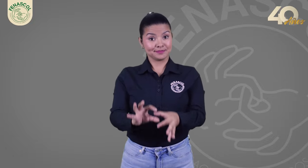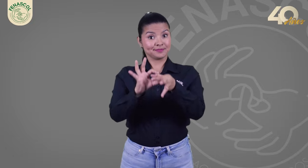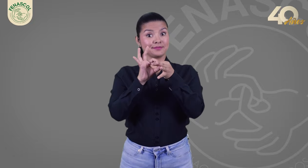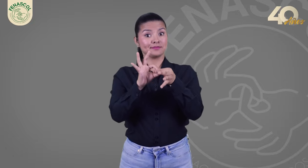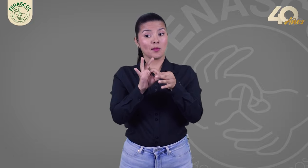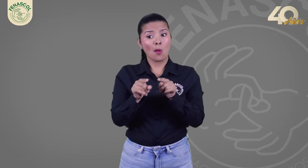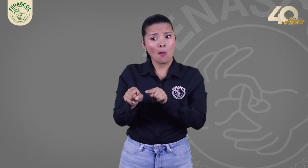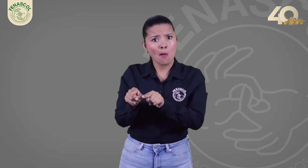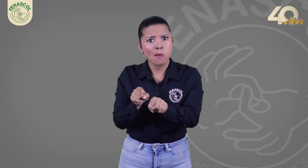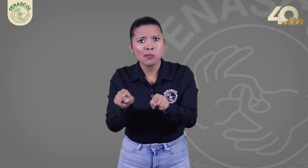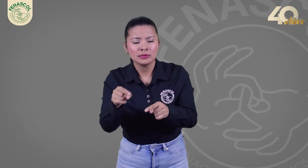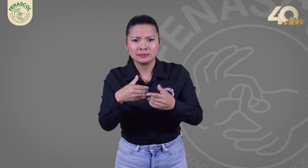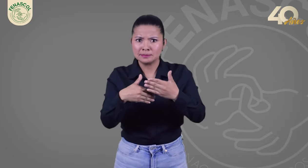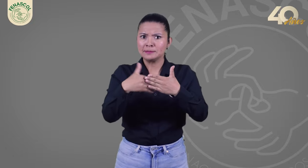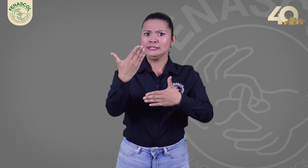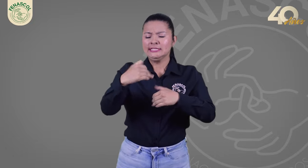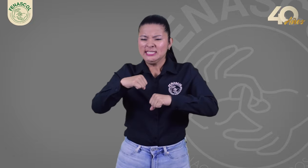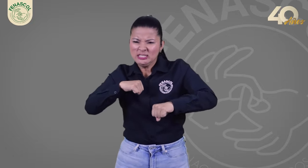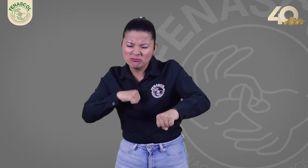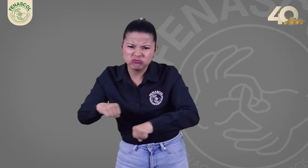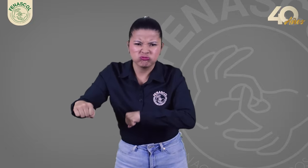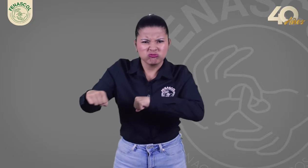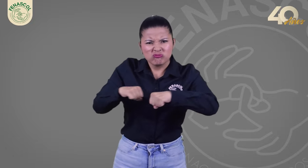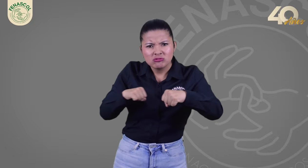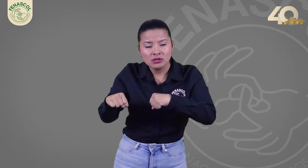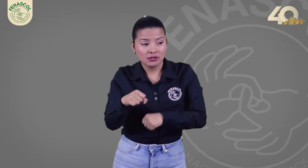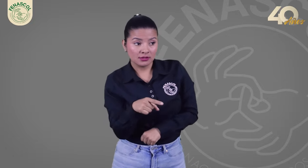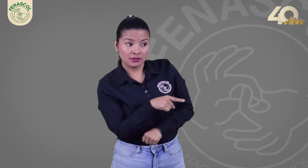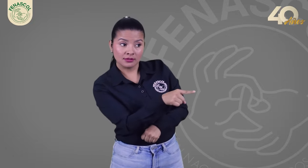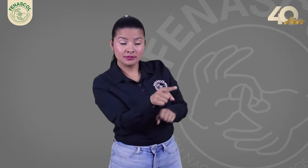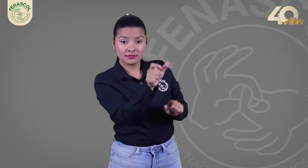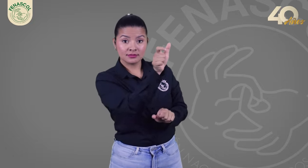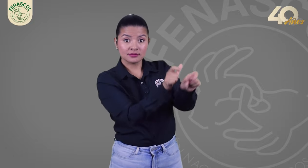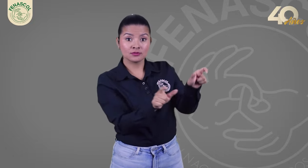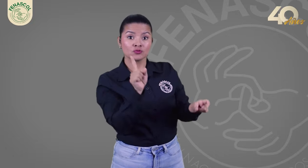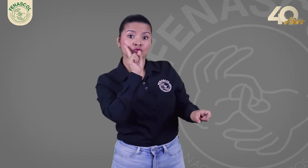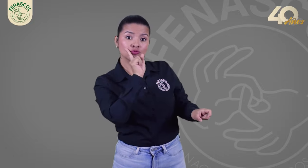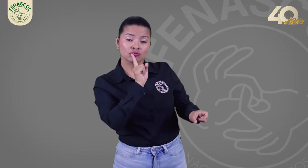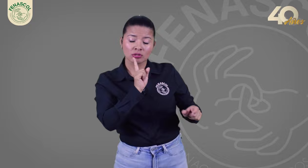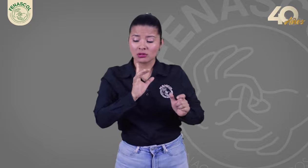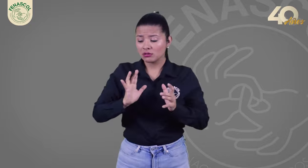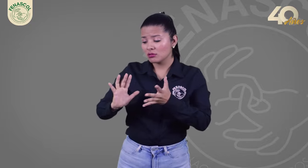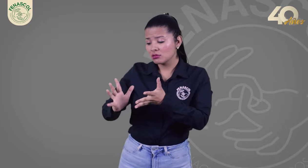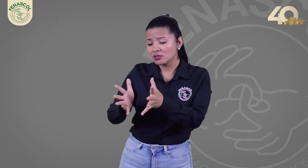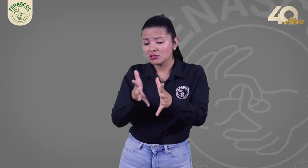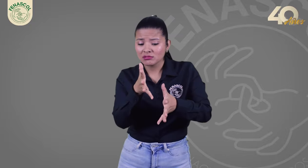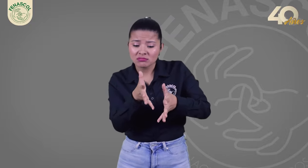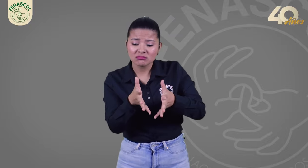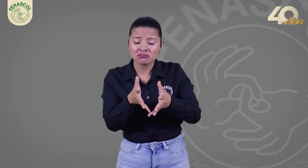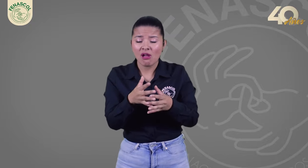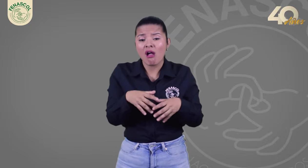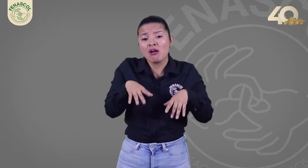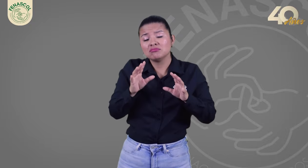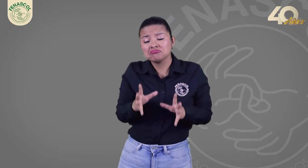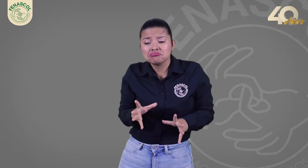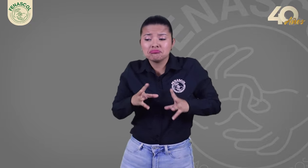FENASCOL empezó a promover la apropiación de la lengua de señas por parte de la comunidad sorda Lo cual